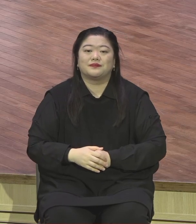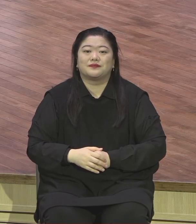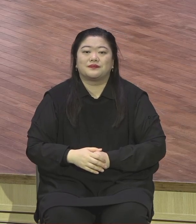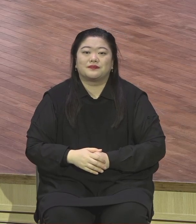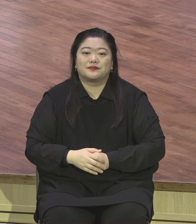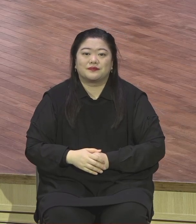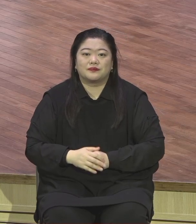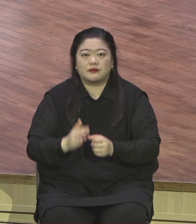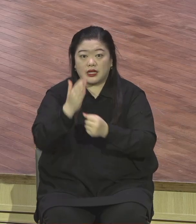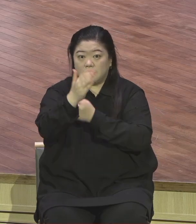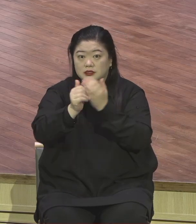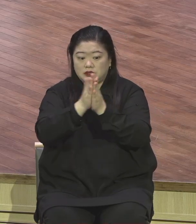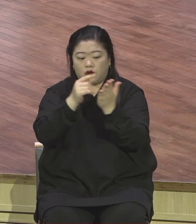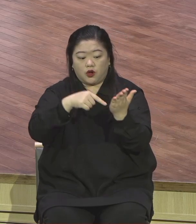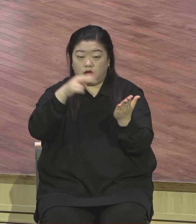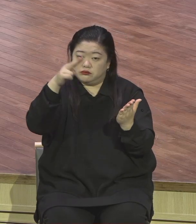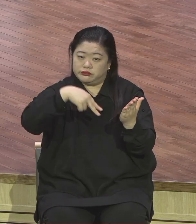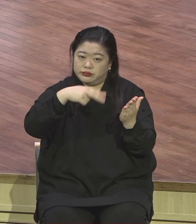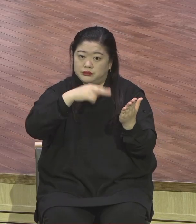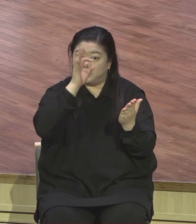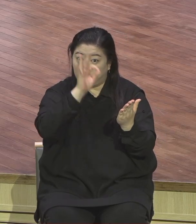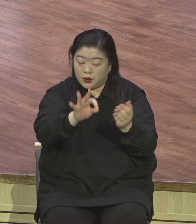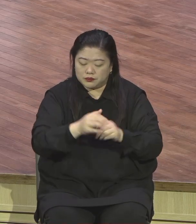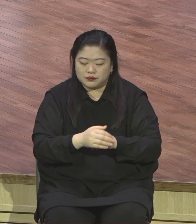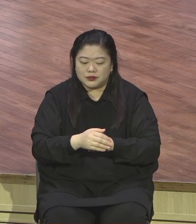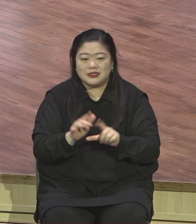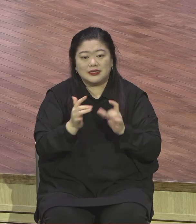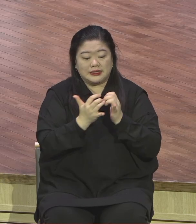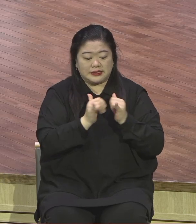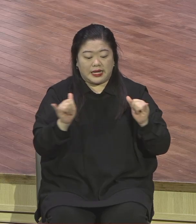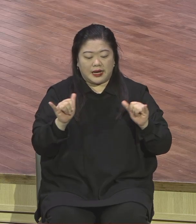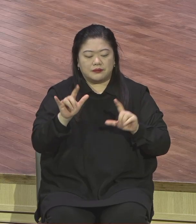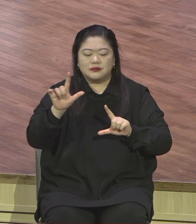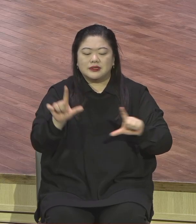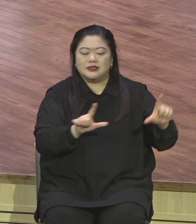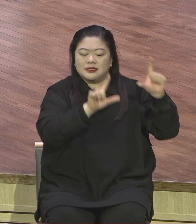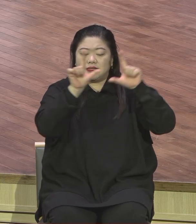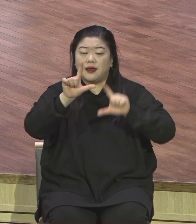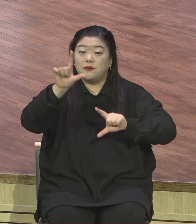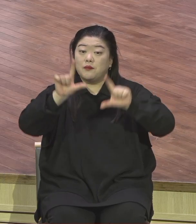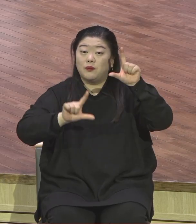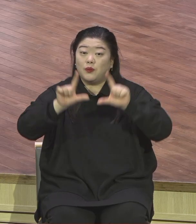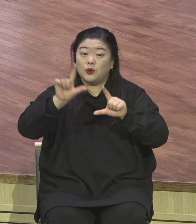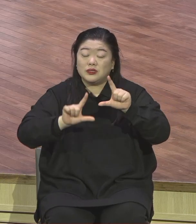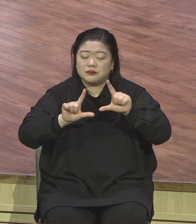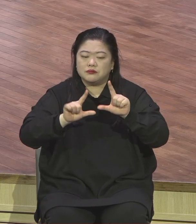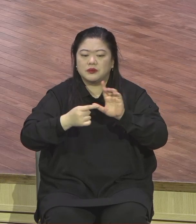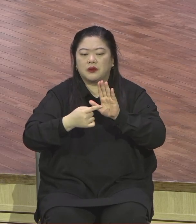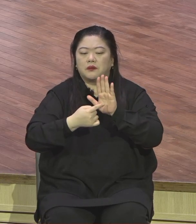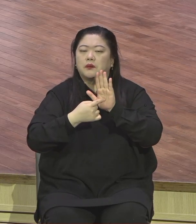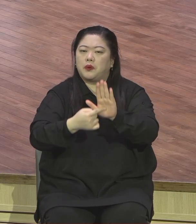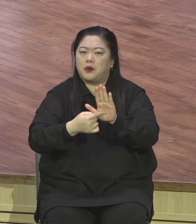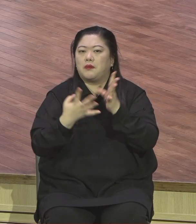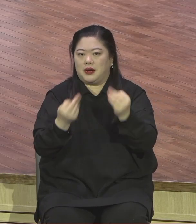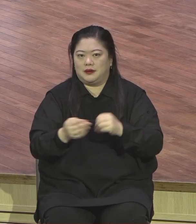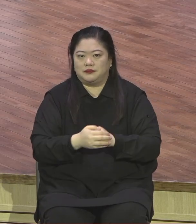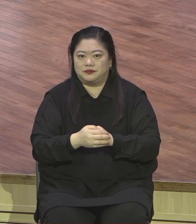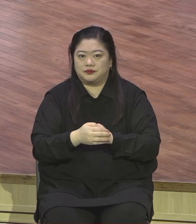인생, 우리 인생을 여러 가지 표현을 해놓은 성경 내용이 많아요. 이 사회에서는 모든